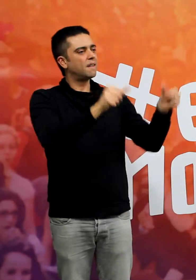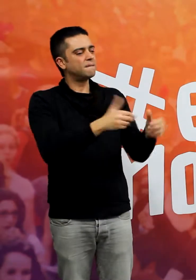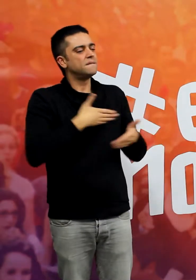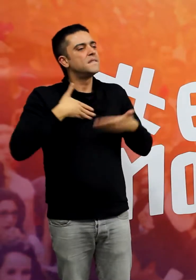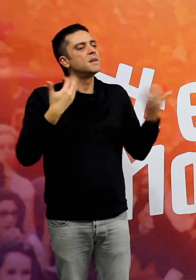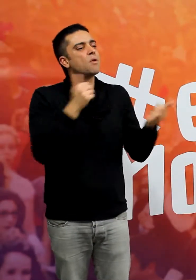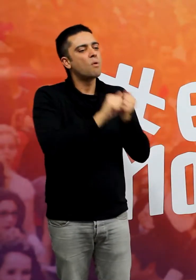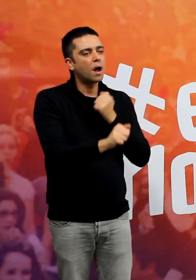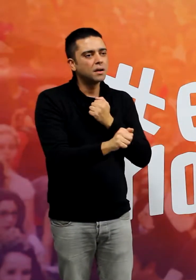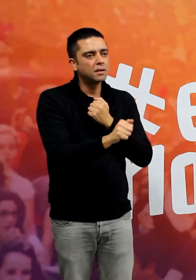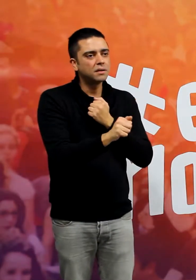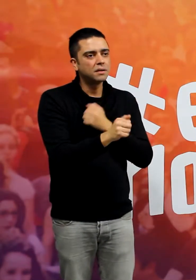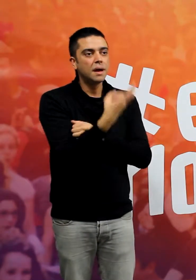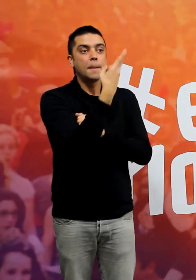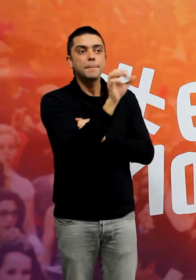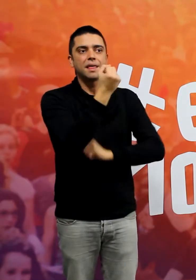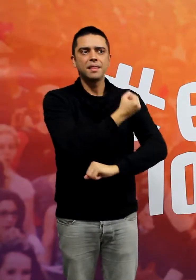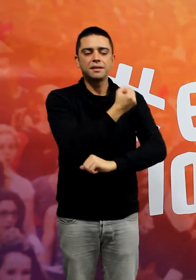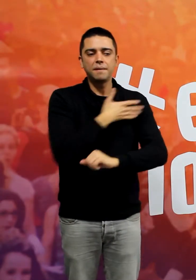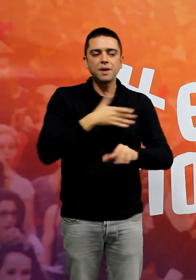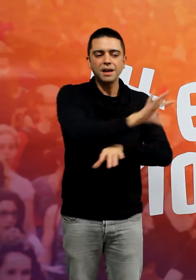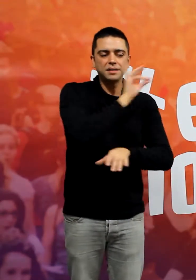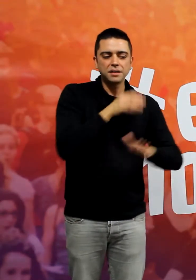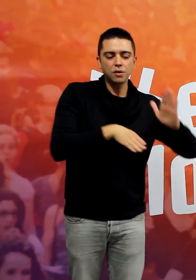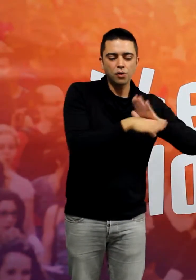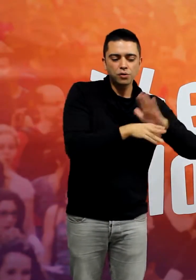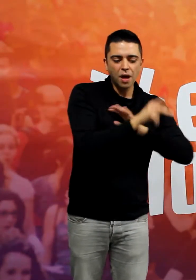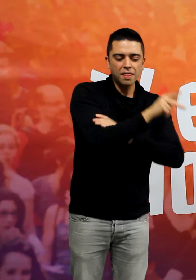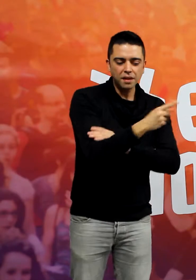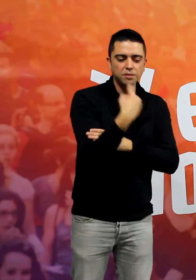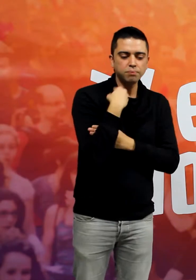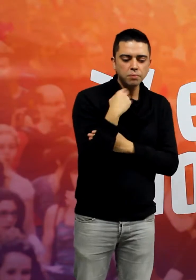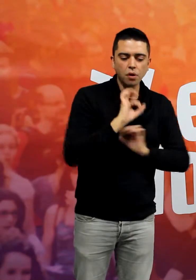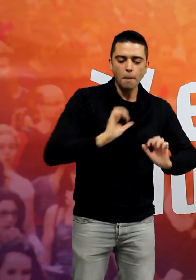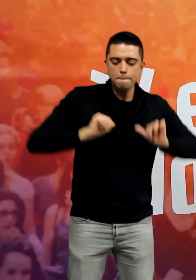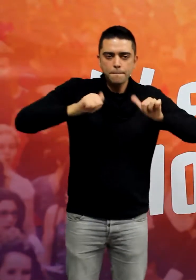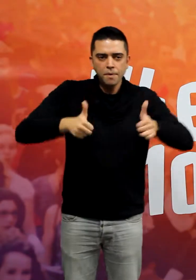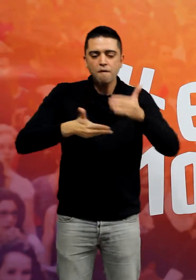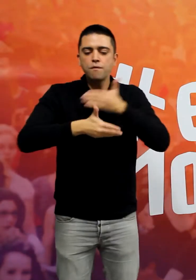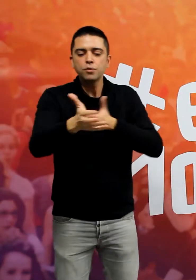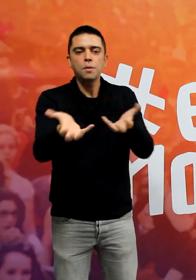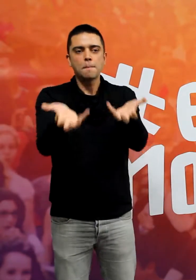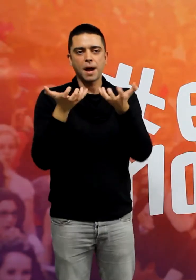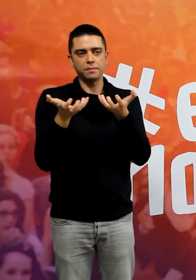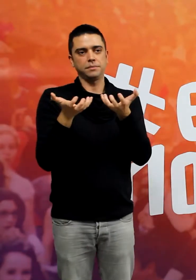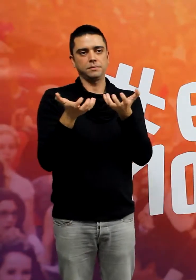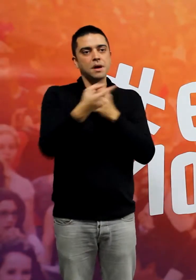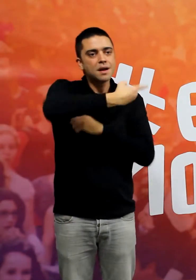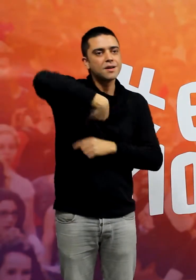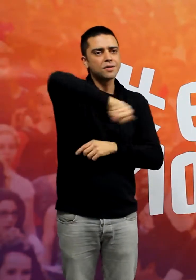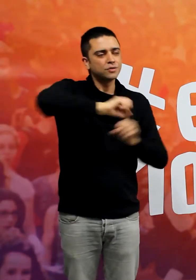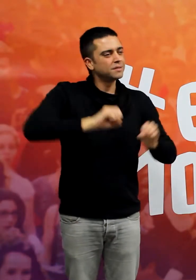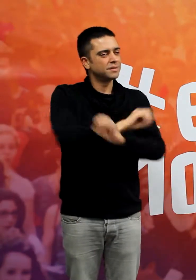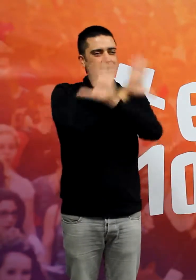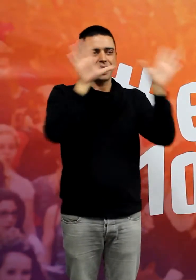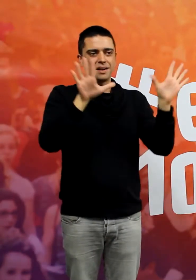El 20 de desembre podem elegir entre continuar perdent drets o començar a guanyar el futur. Nosaltres ho tenim